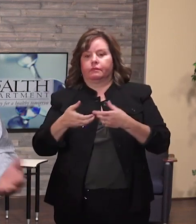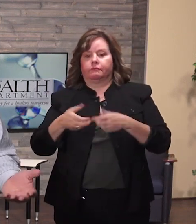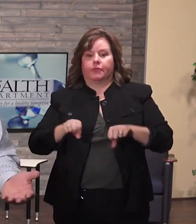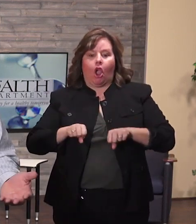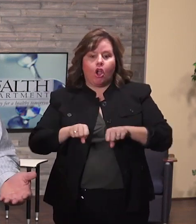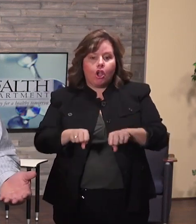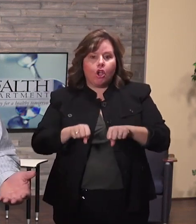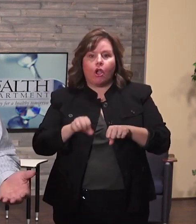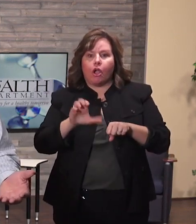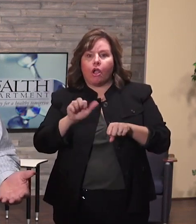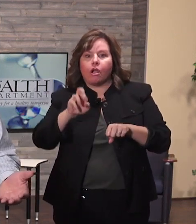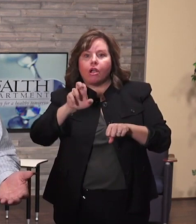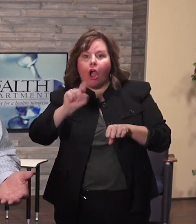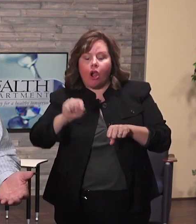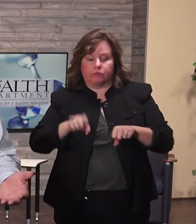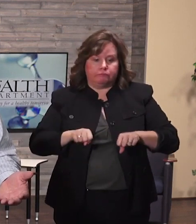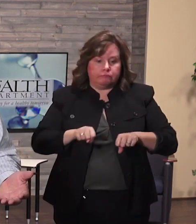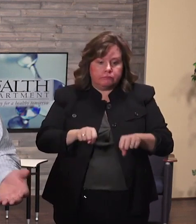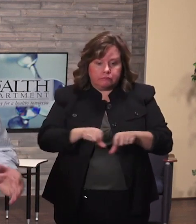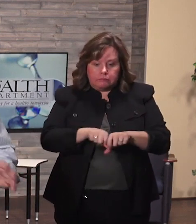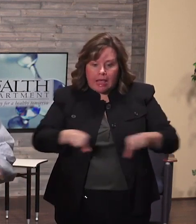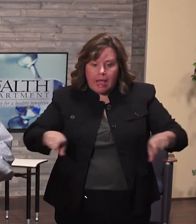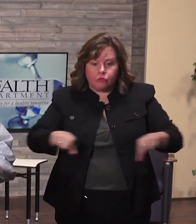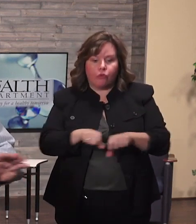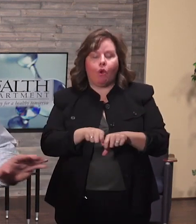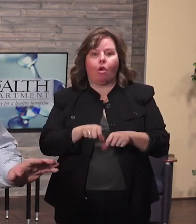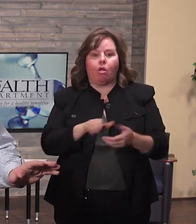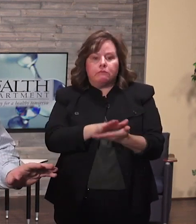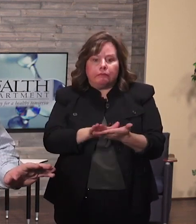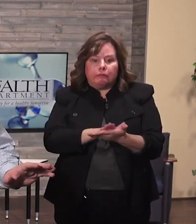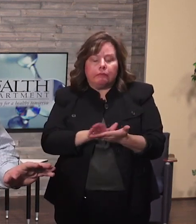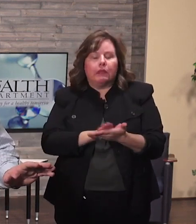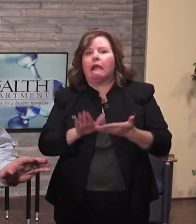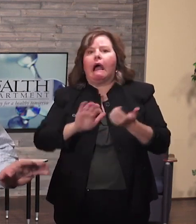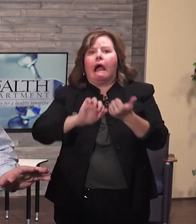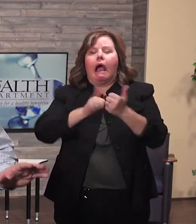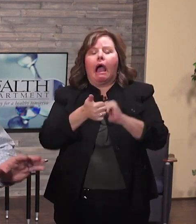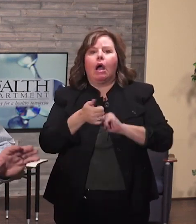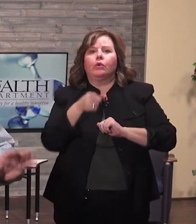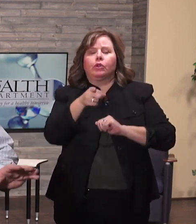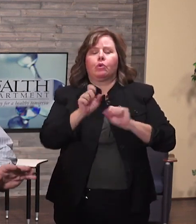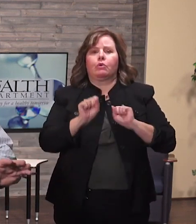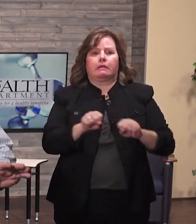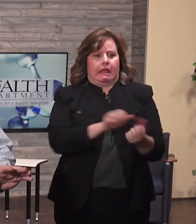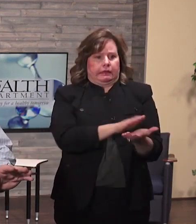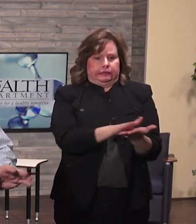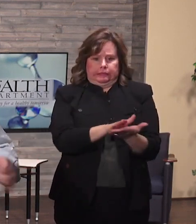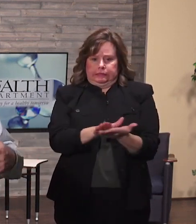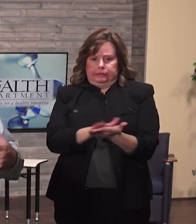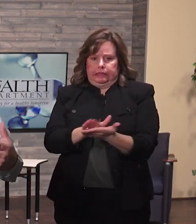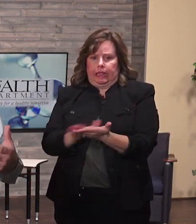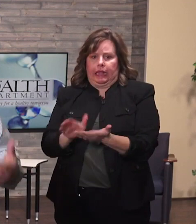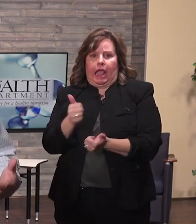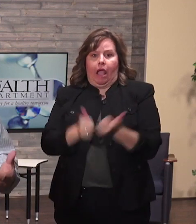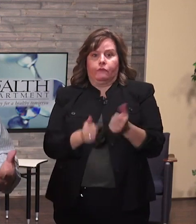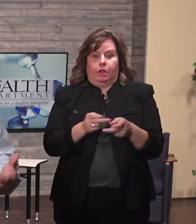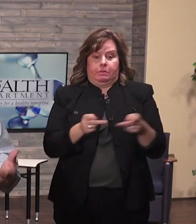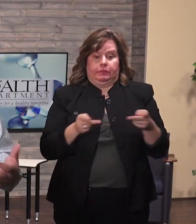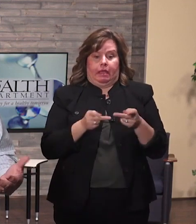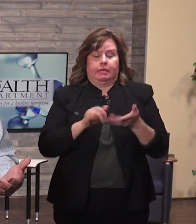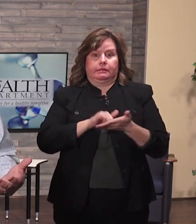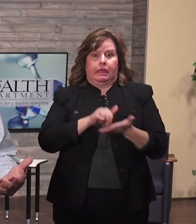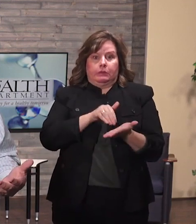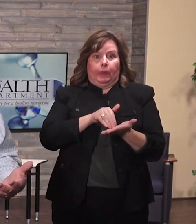demasiado cerca. También quiero animarlos a desinfectar regularmente todos los puntos de contacto comunes en su negocio.